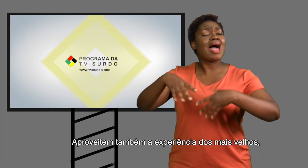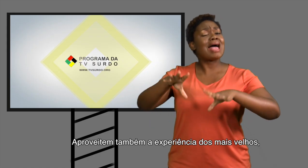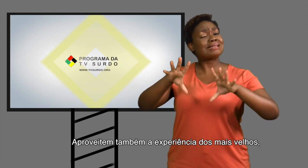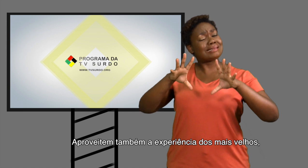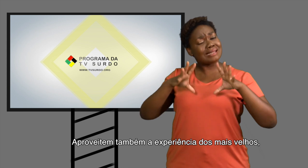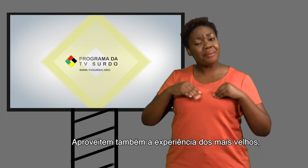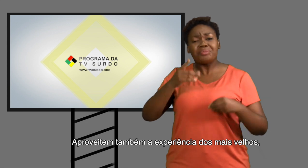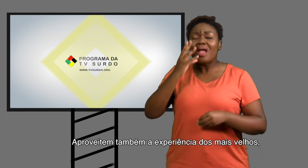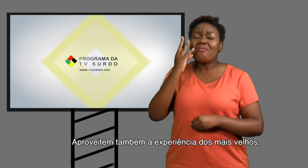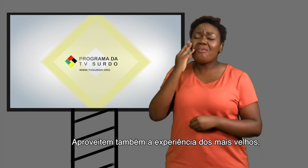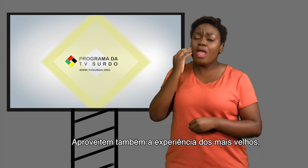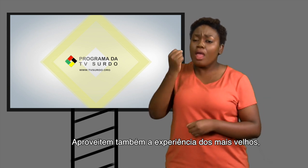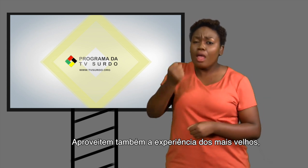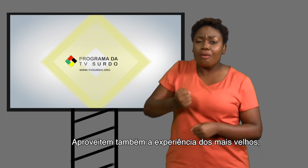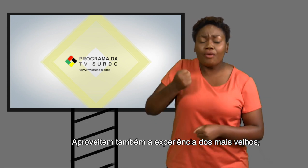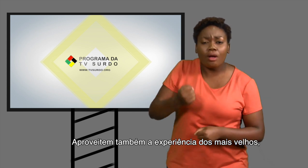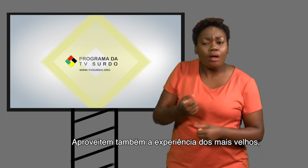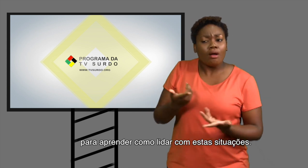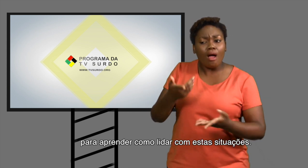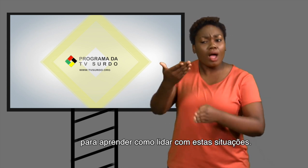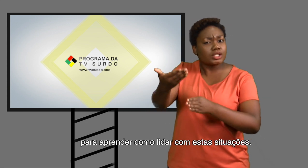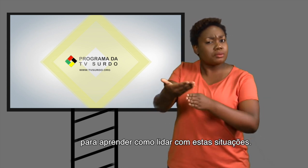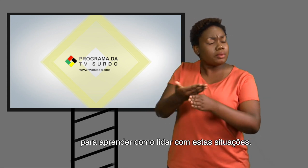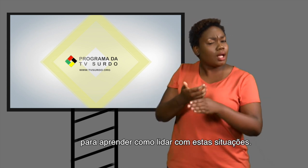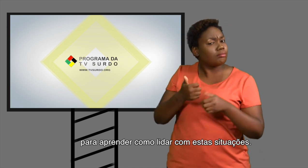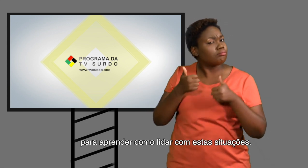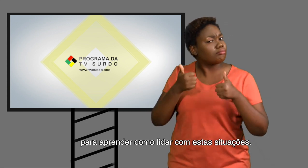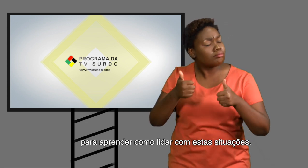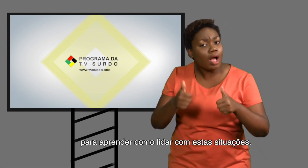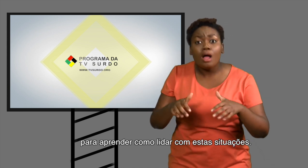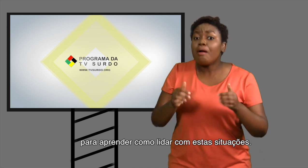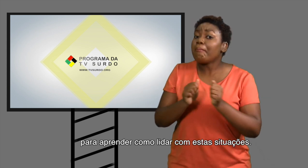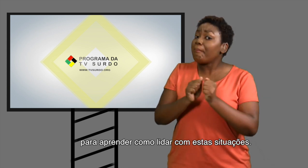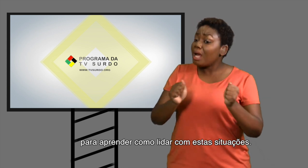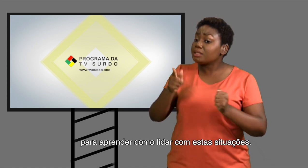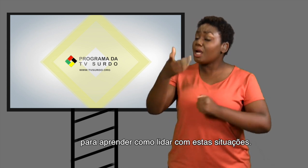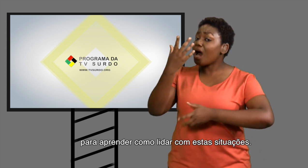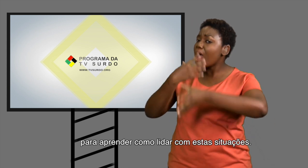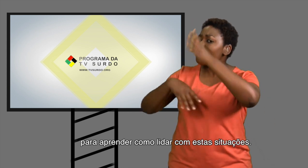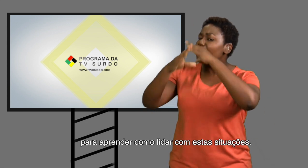a experiência dos mais velhos para aprender como lidar com estas situações.